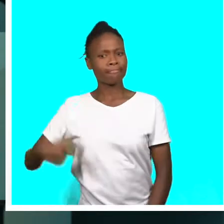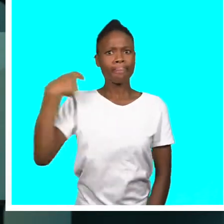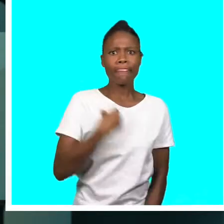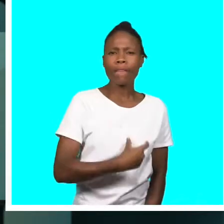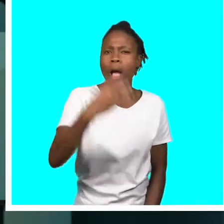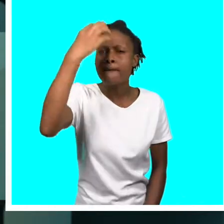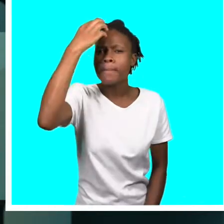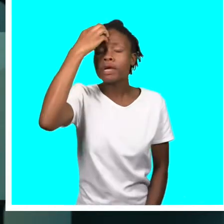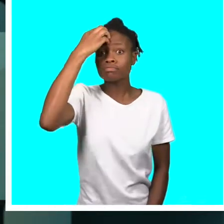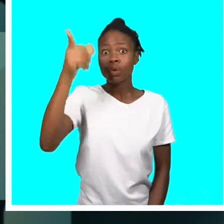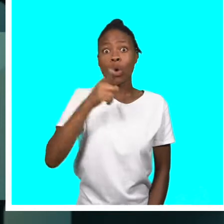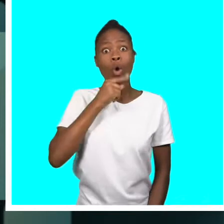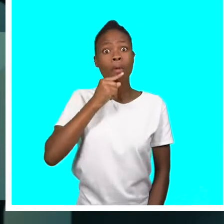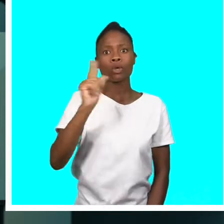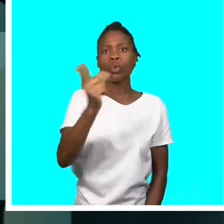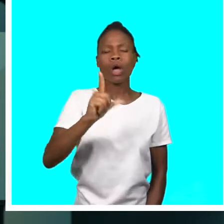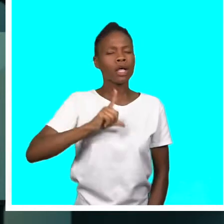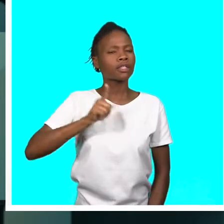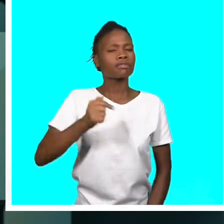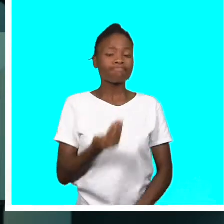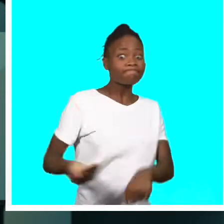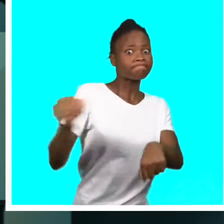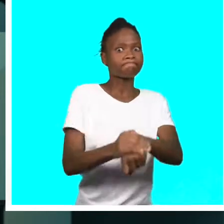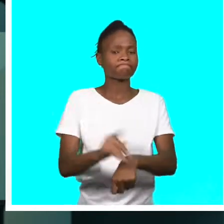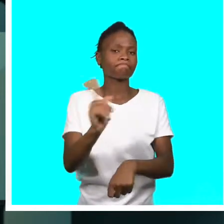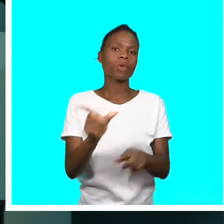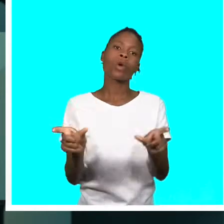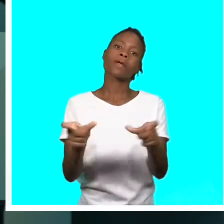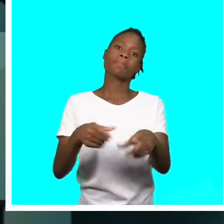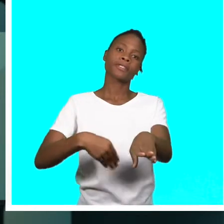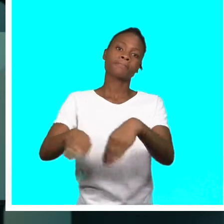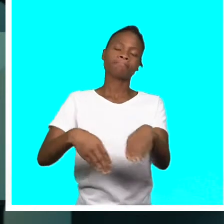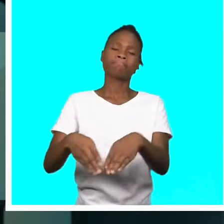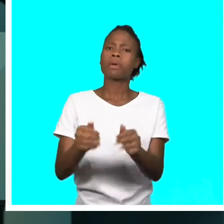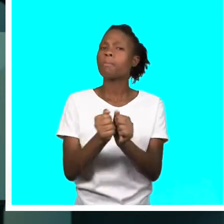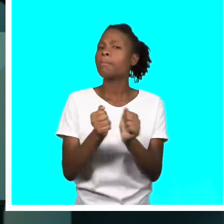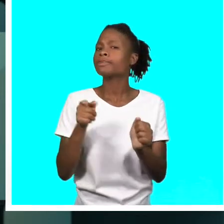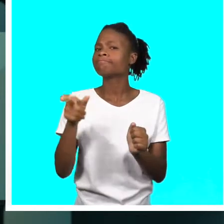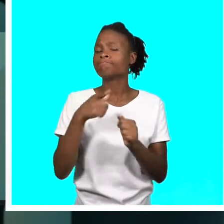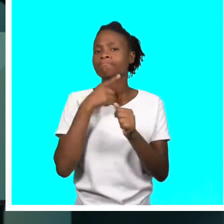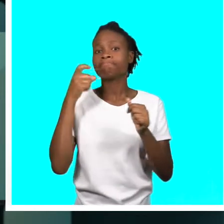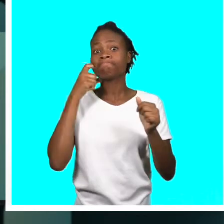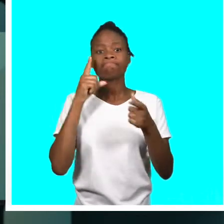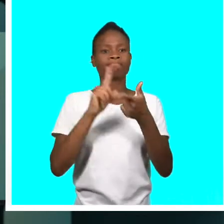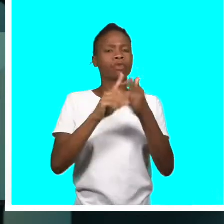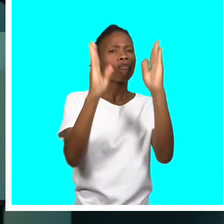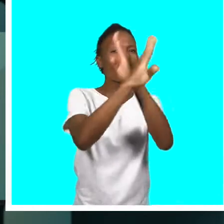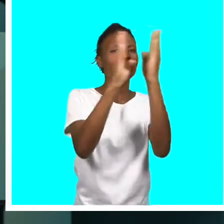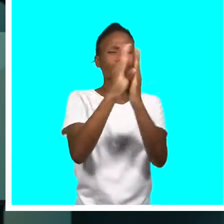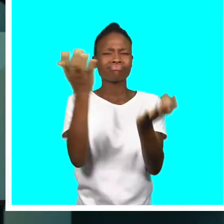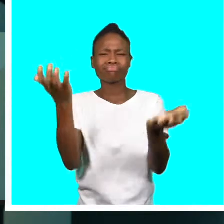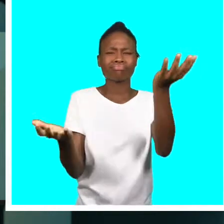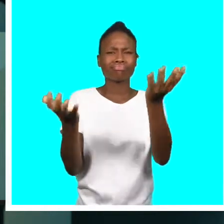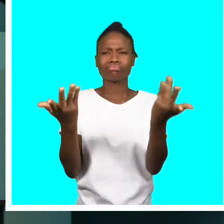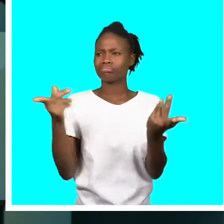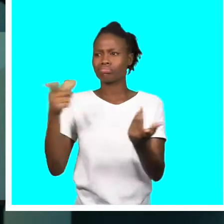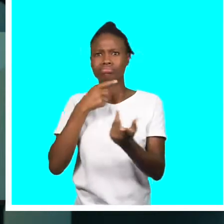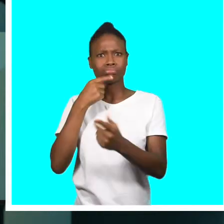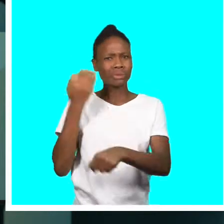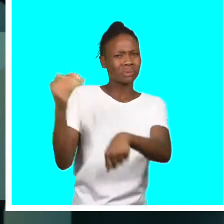como treinador de clube que o lançou, o desportivo de Maputo. Agora sem clube para treinar, o Internacional Moçambicano comparou